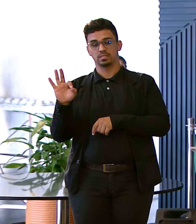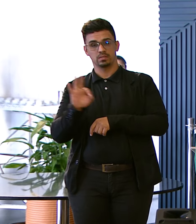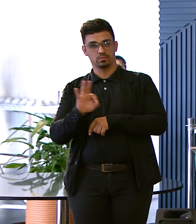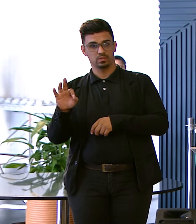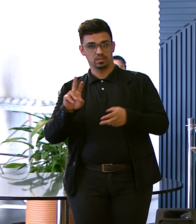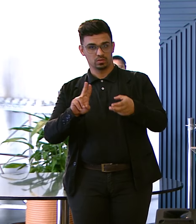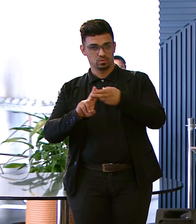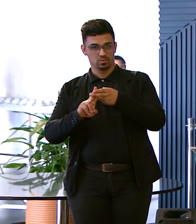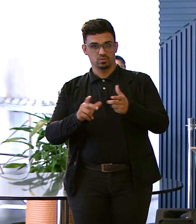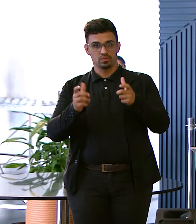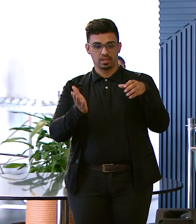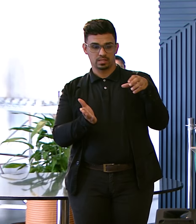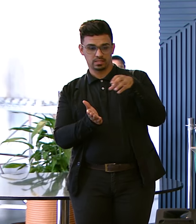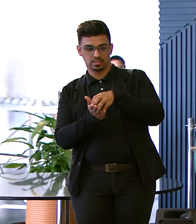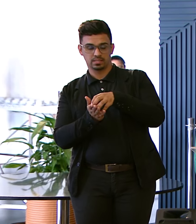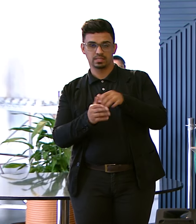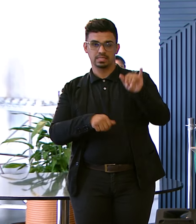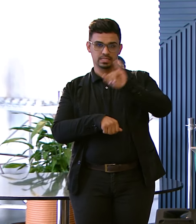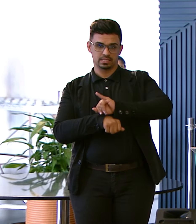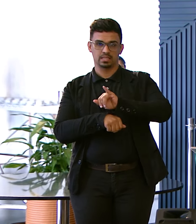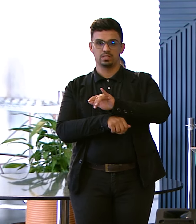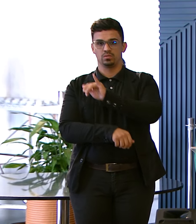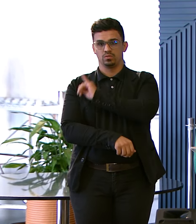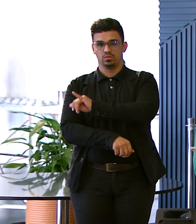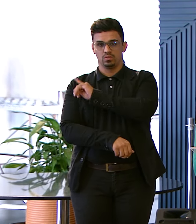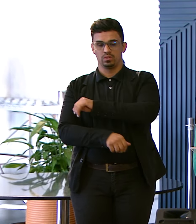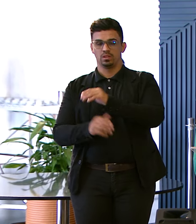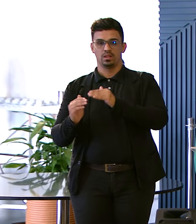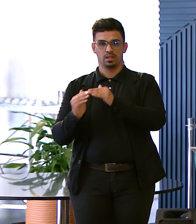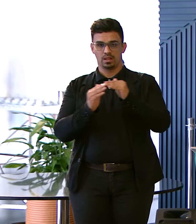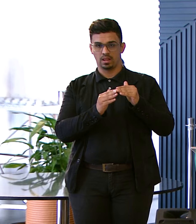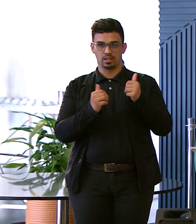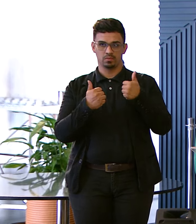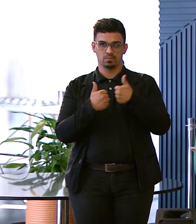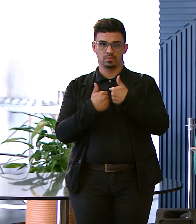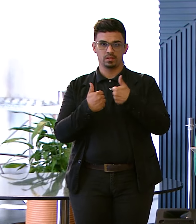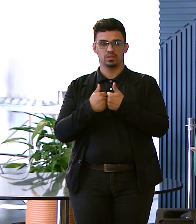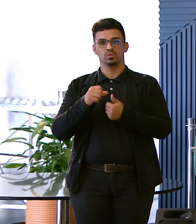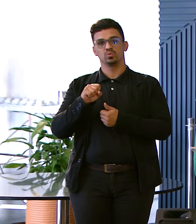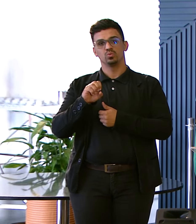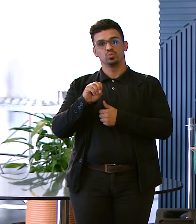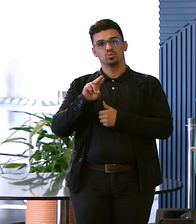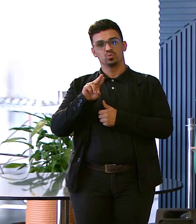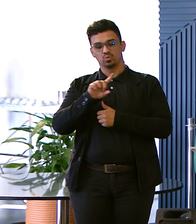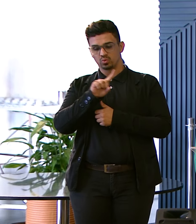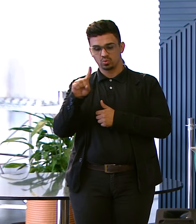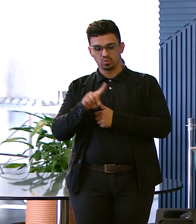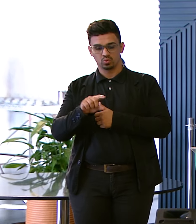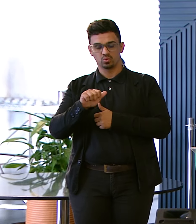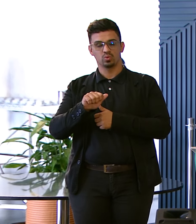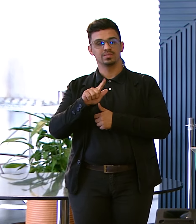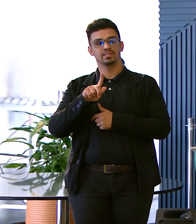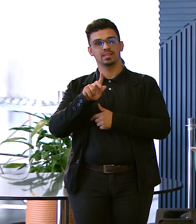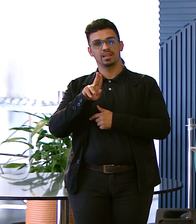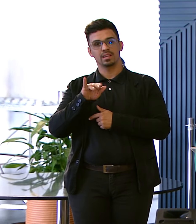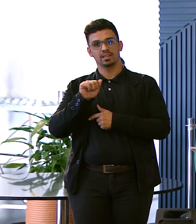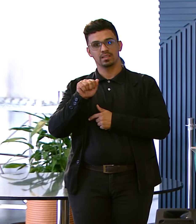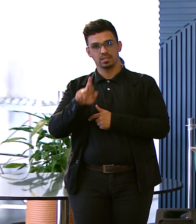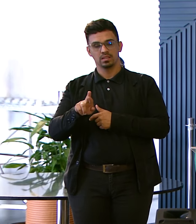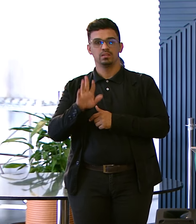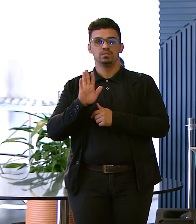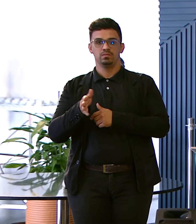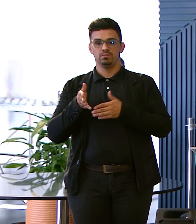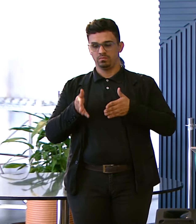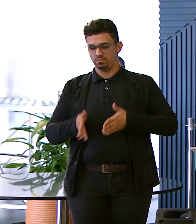Janeiro Do lado Do Souza Guiar Que vocês devem Conhecer mais E lá Já nasceram Mais de